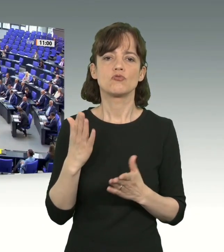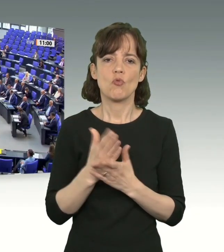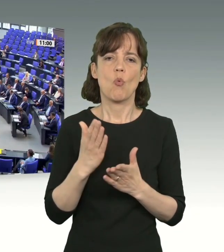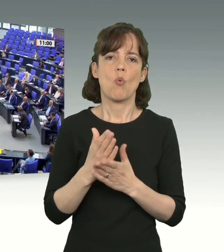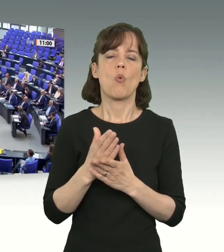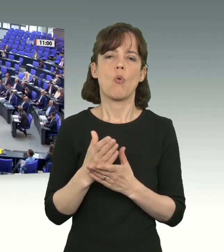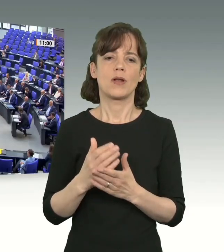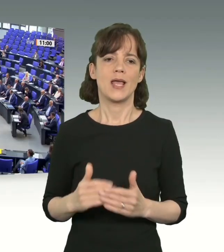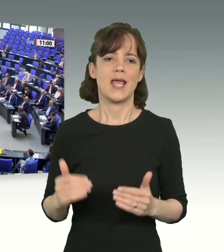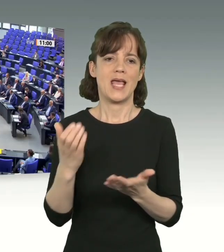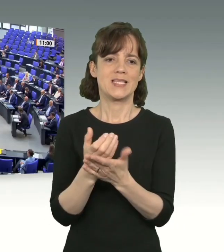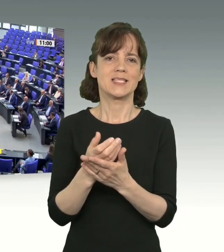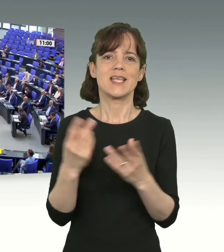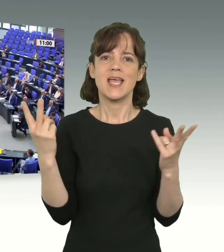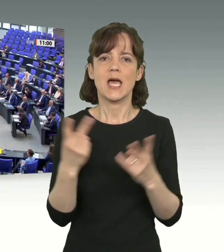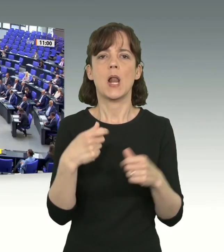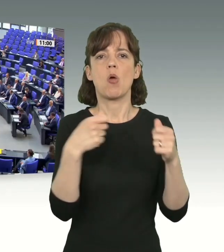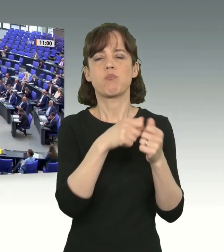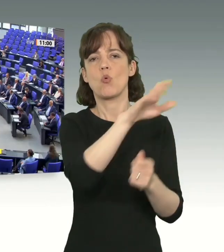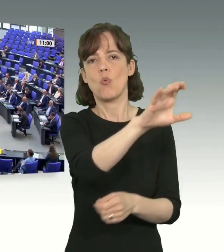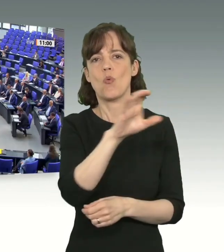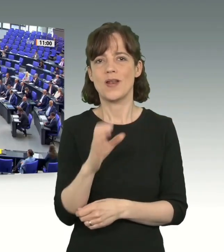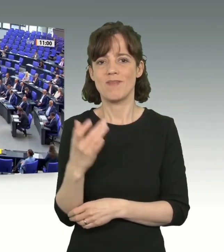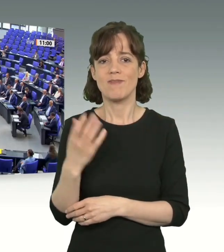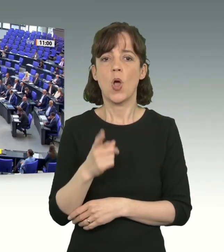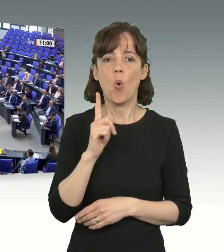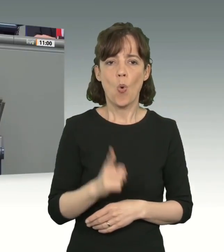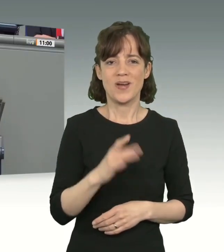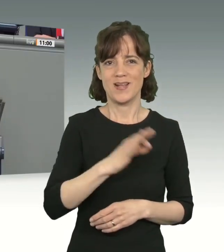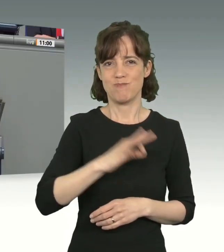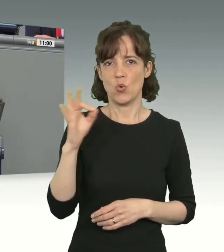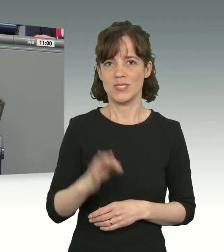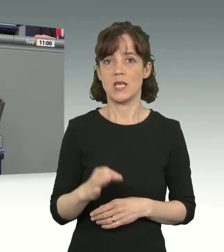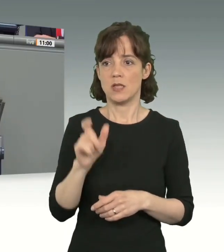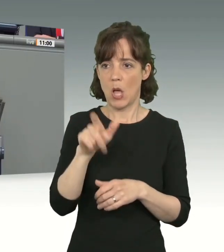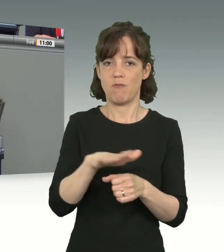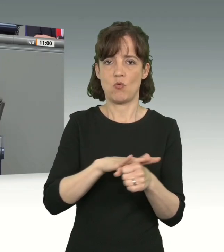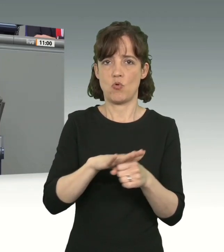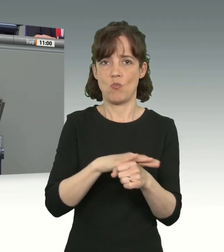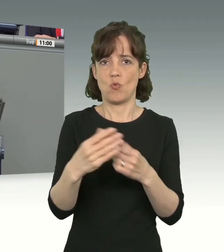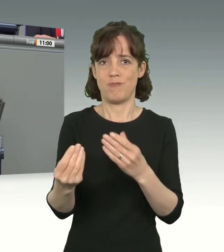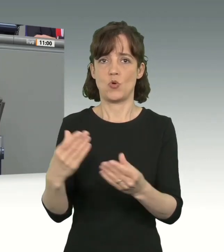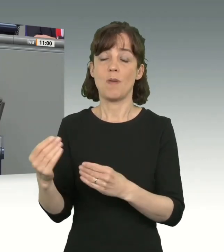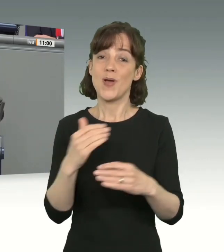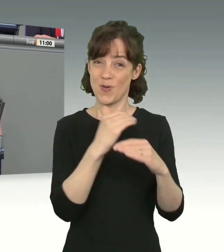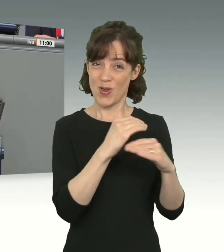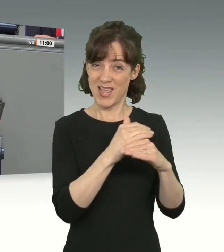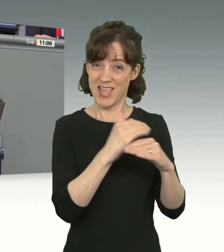ersetzt, egal wie viel aus dem Bund kommt, 100 Prozent an die Kommunen. Der Kollege